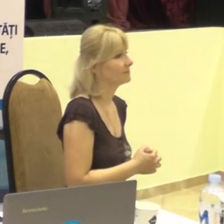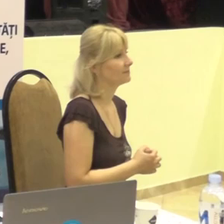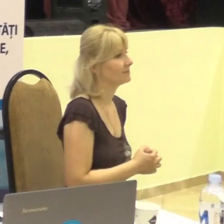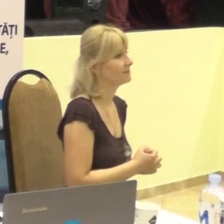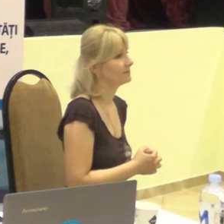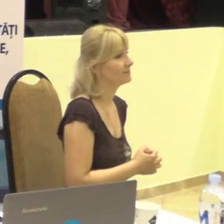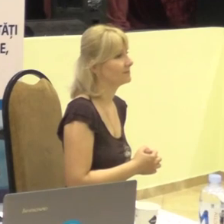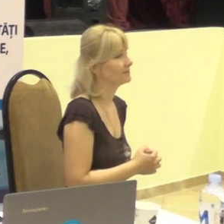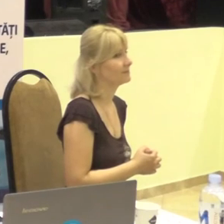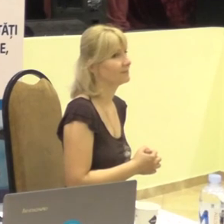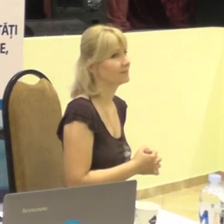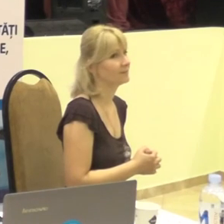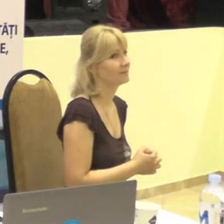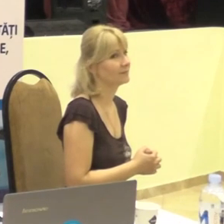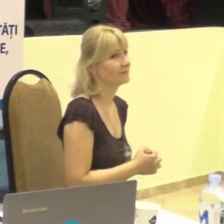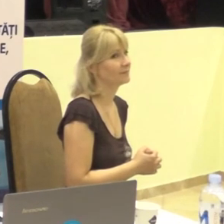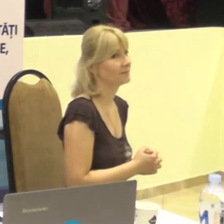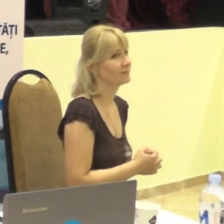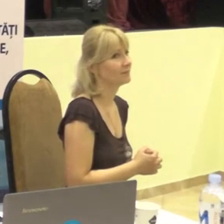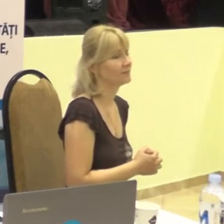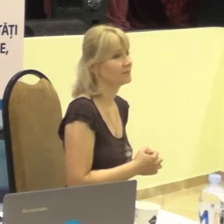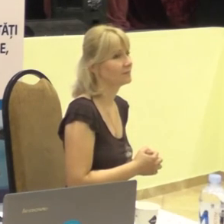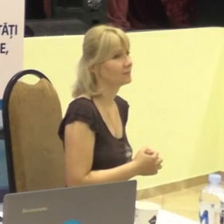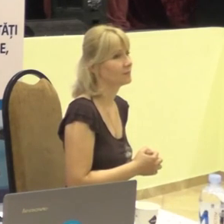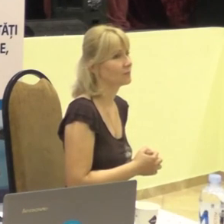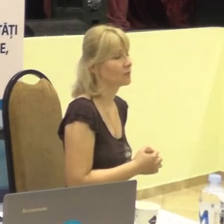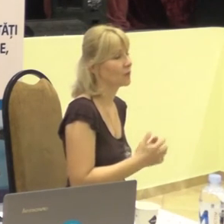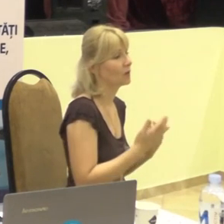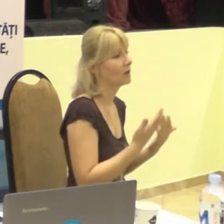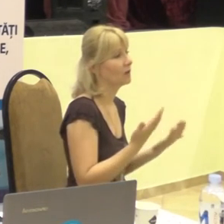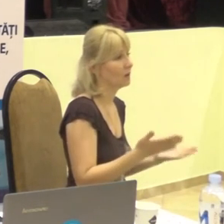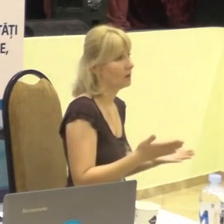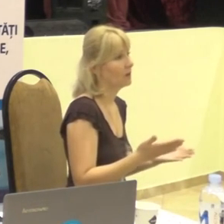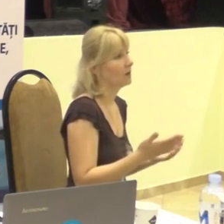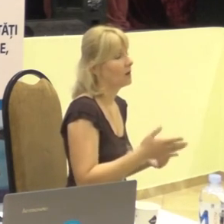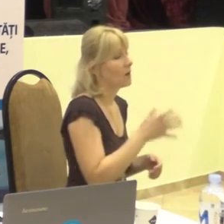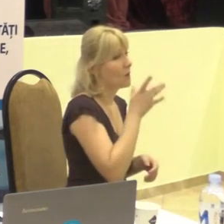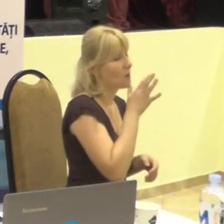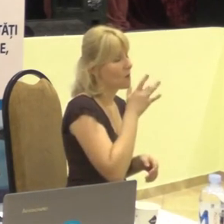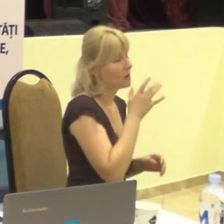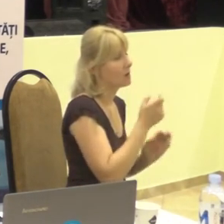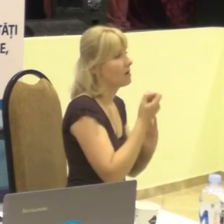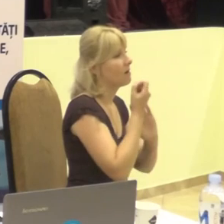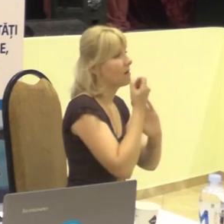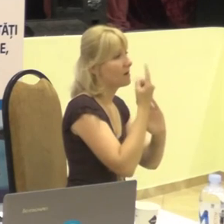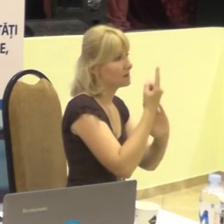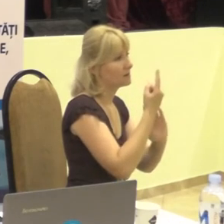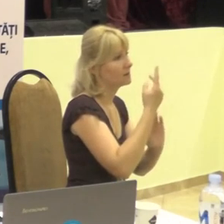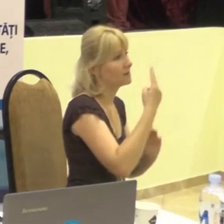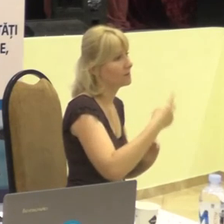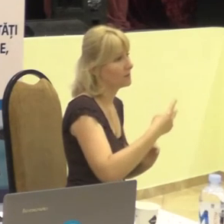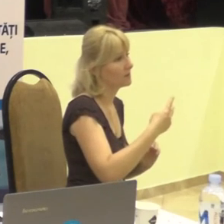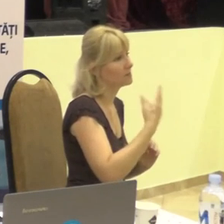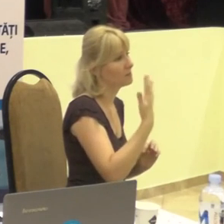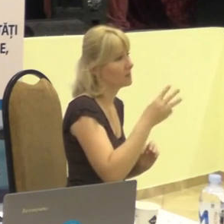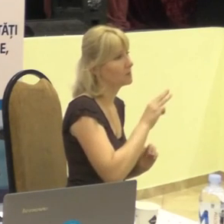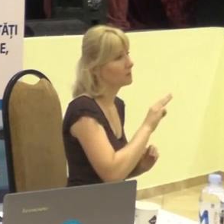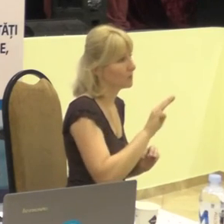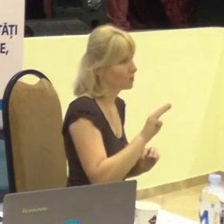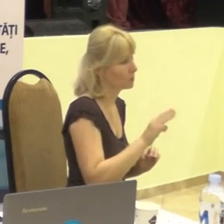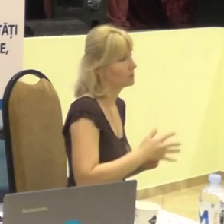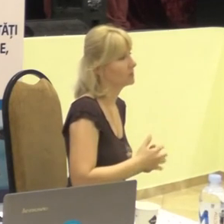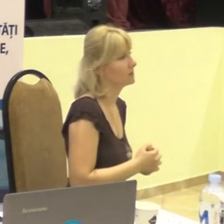Ok, este ora 11.26 de minute,